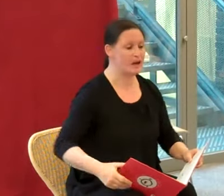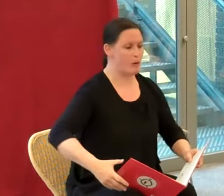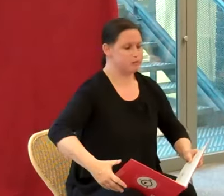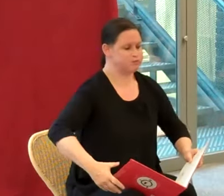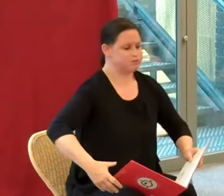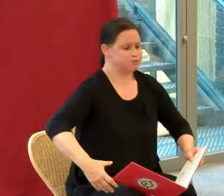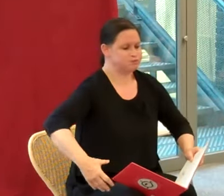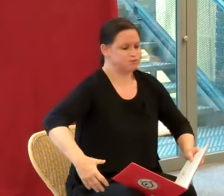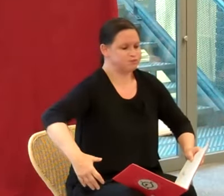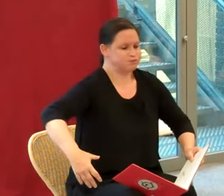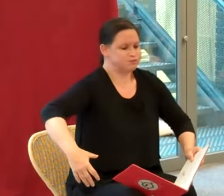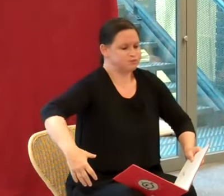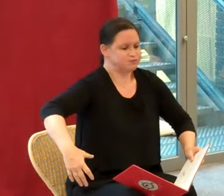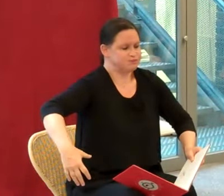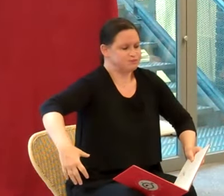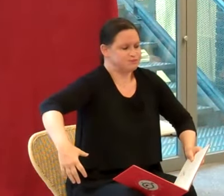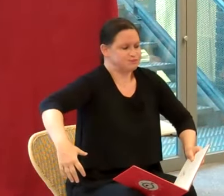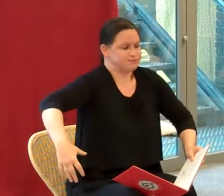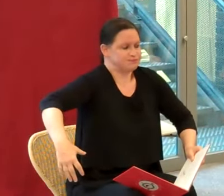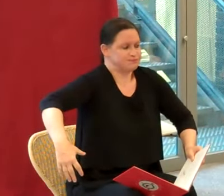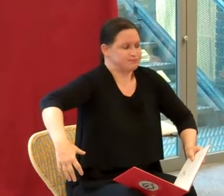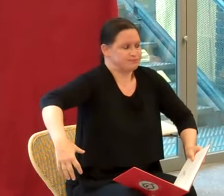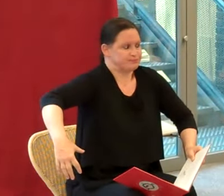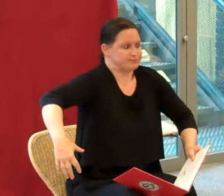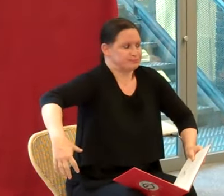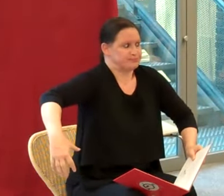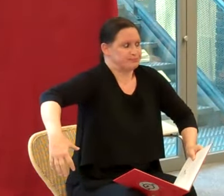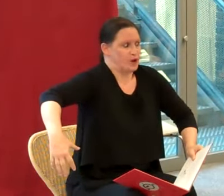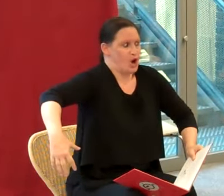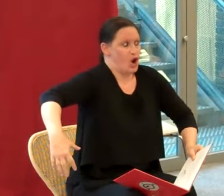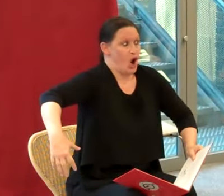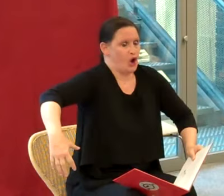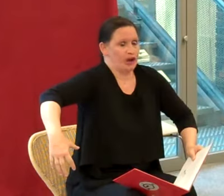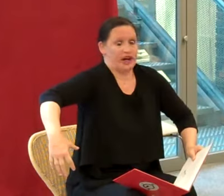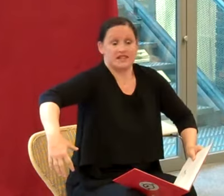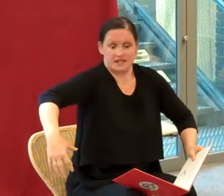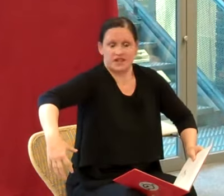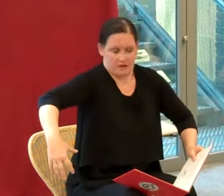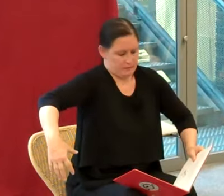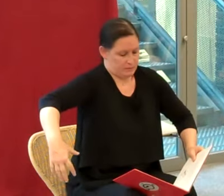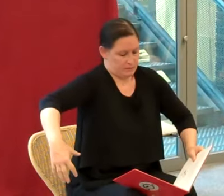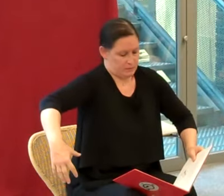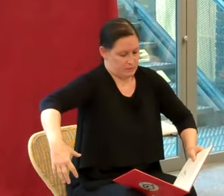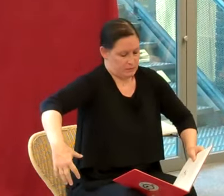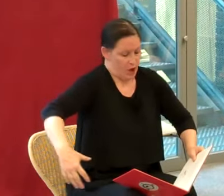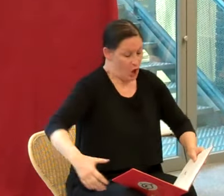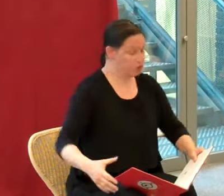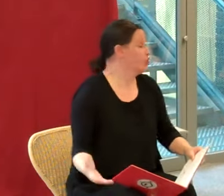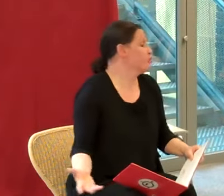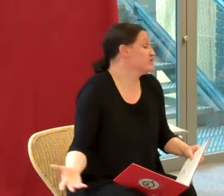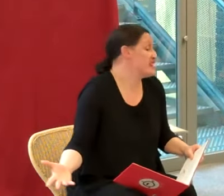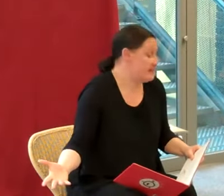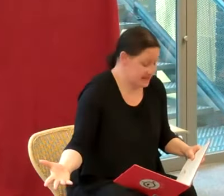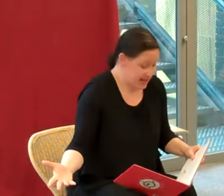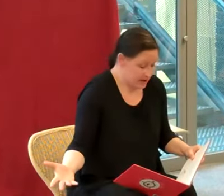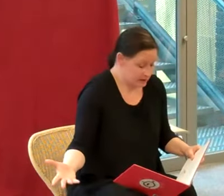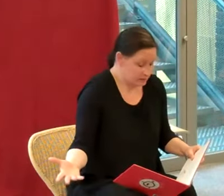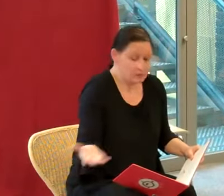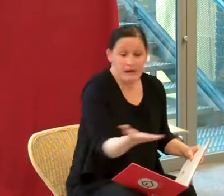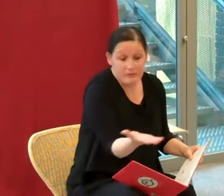l'engraisser. Tout le monde savait ça, même